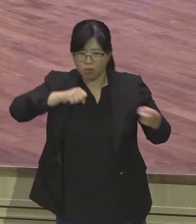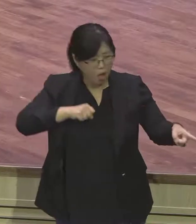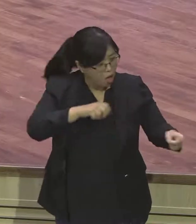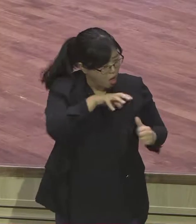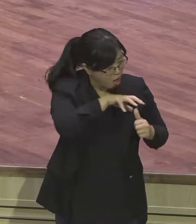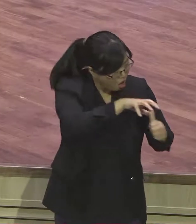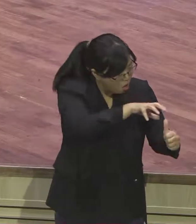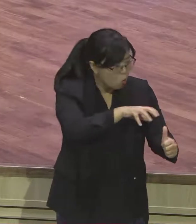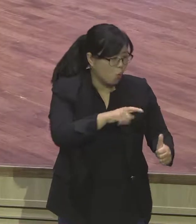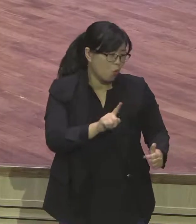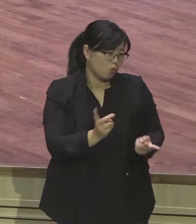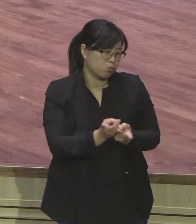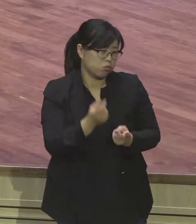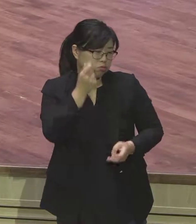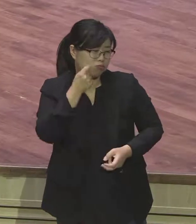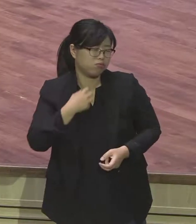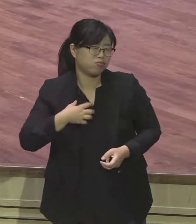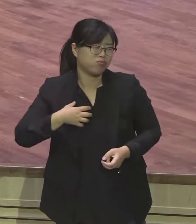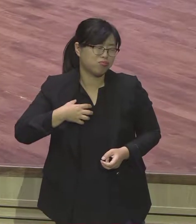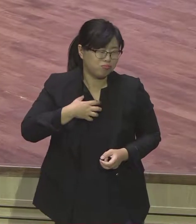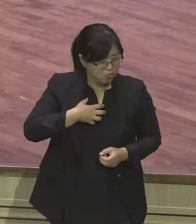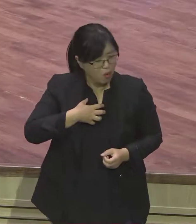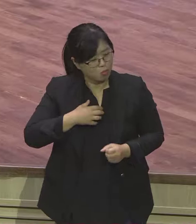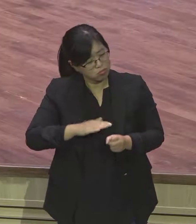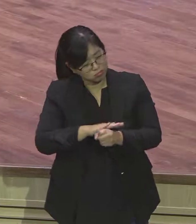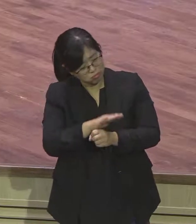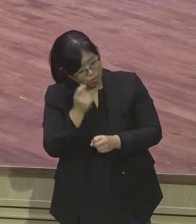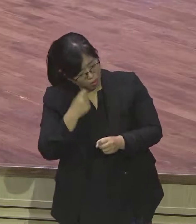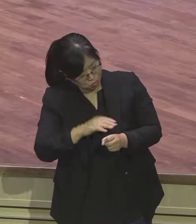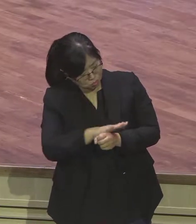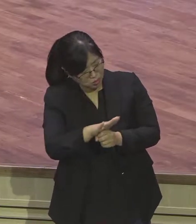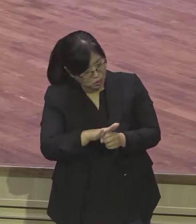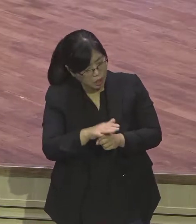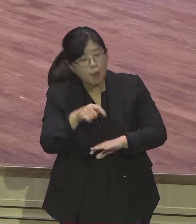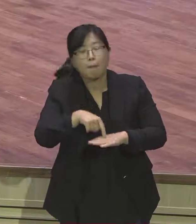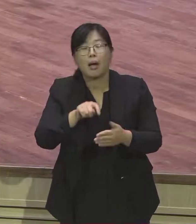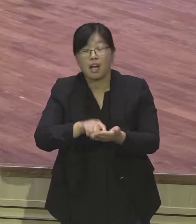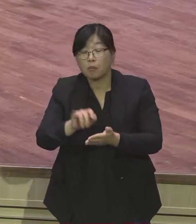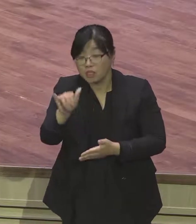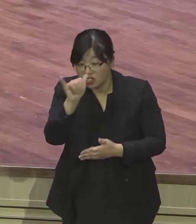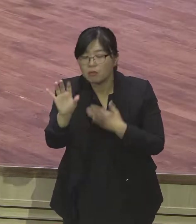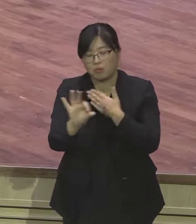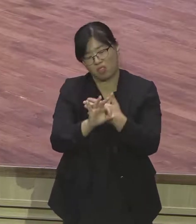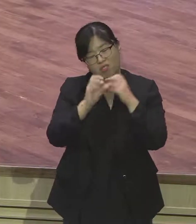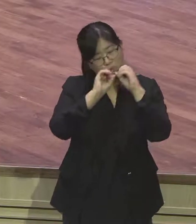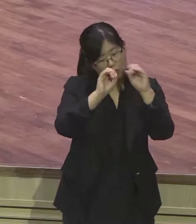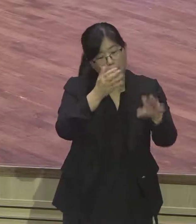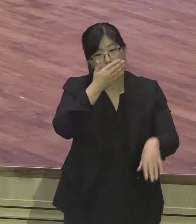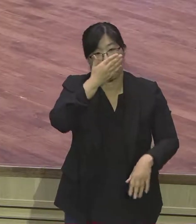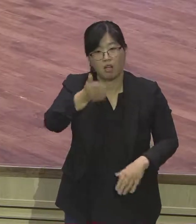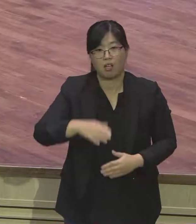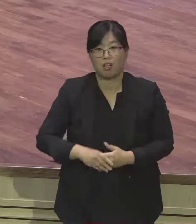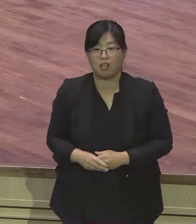전도가 뭐냐 지옥으로 갈 사형선고 받은 사람을 석방시켜주는 겁니다.